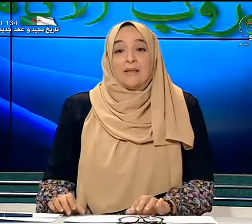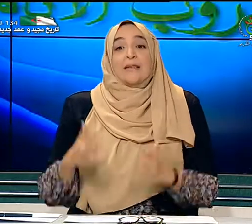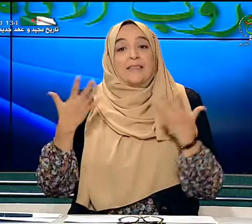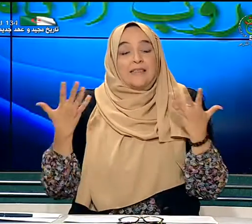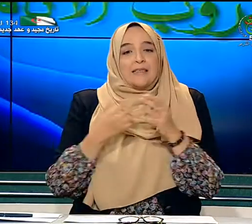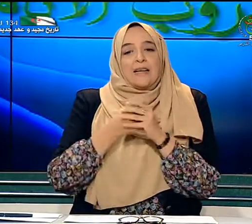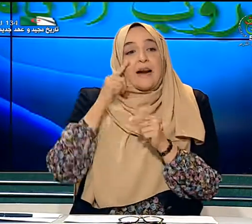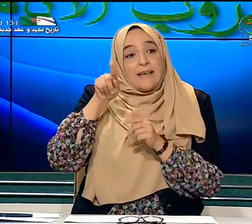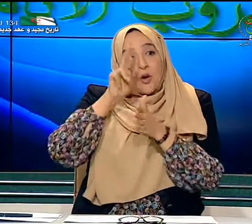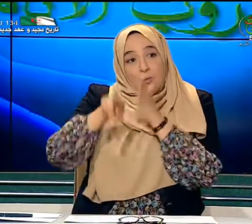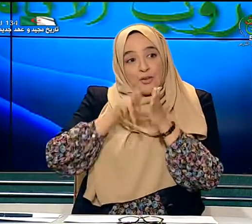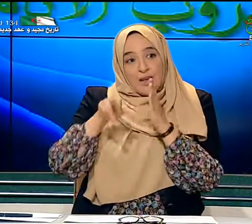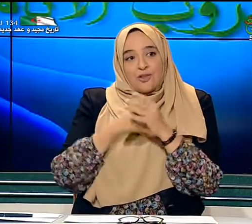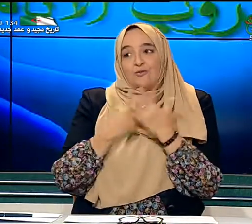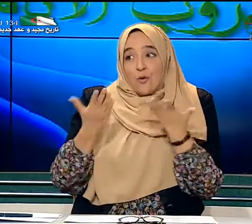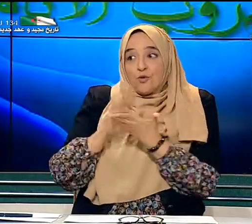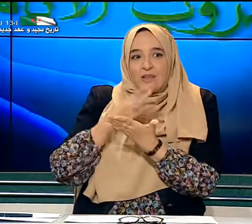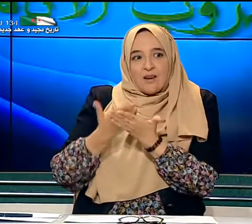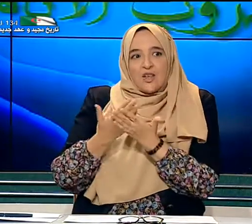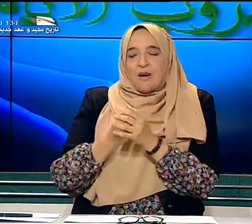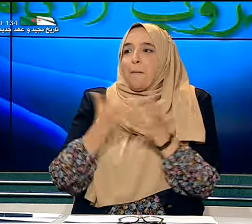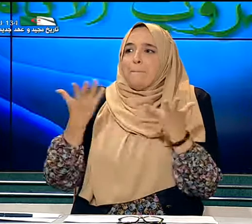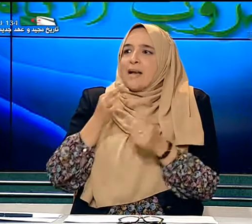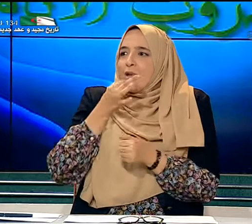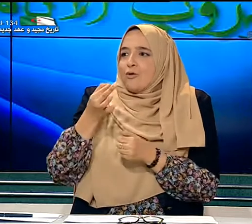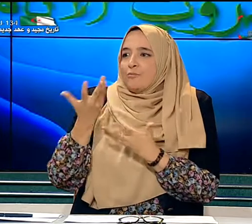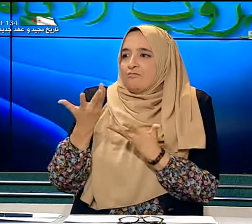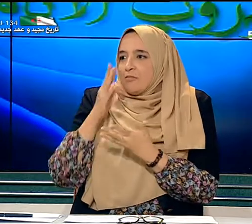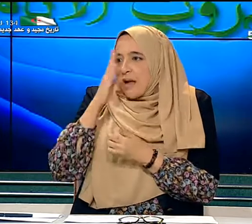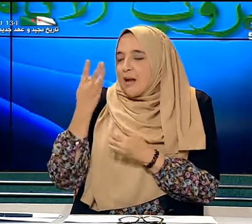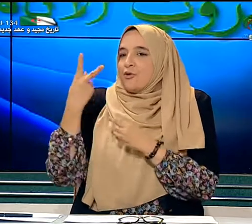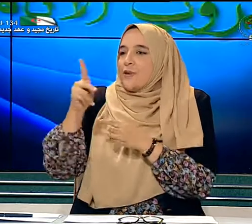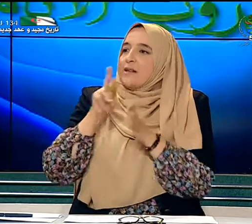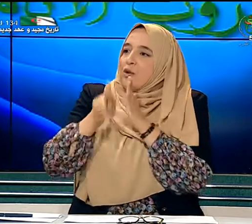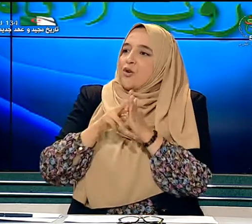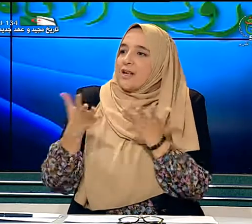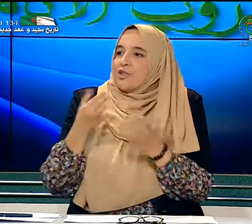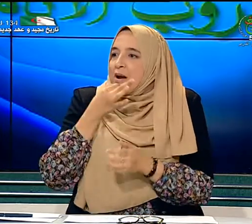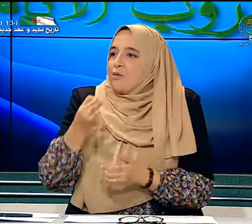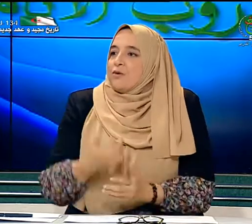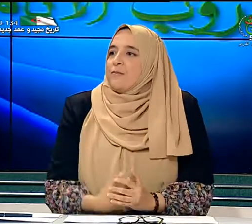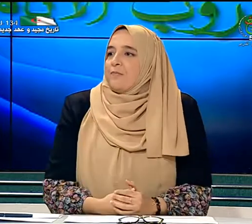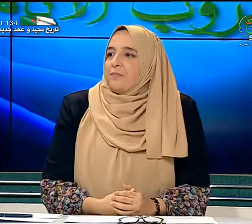رأينا الروبورتاج وقمت بالترجمة ما رأيكم في هذا الروبورتاج؟ ما قولكم؟